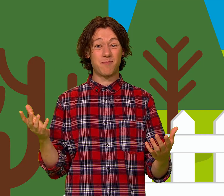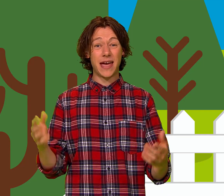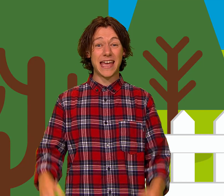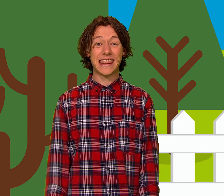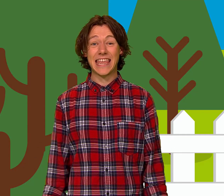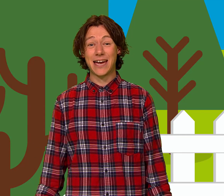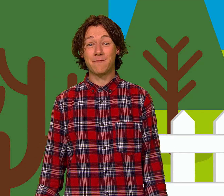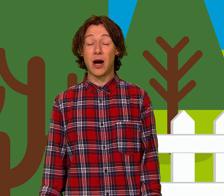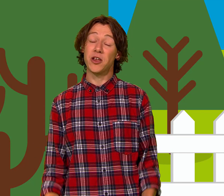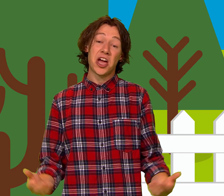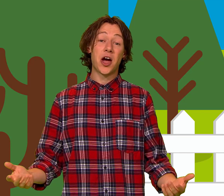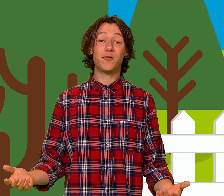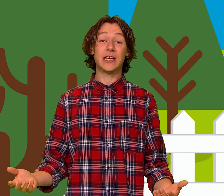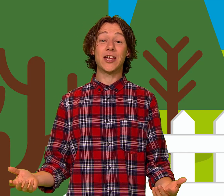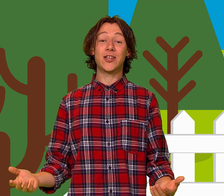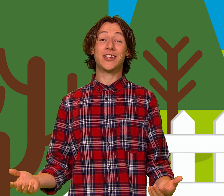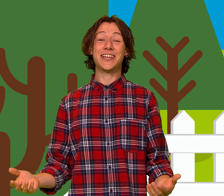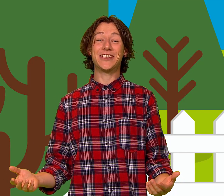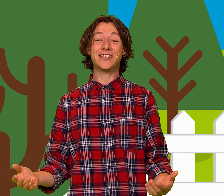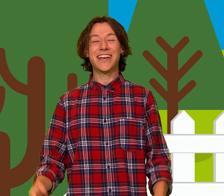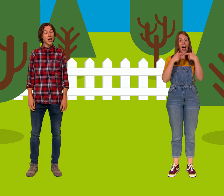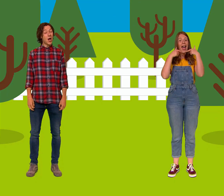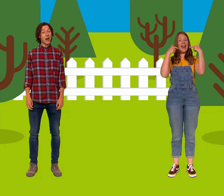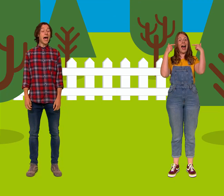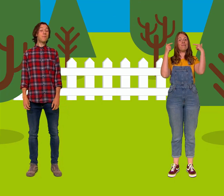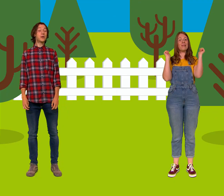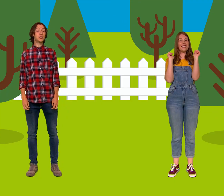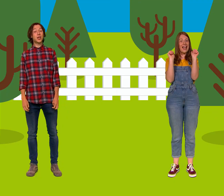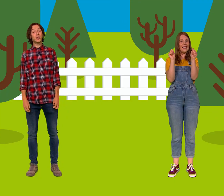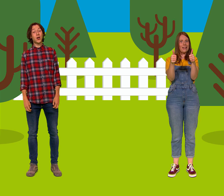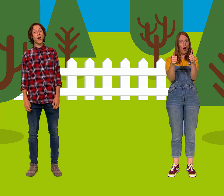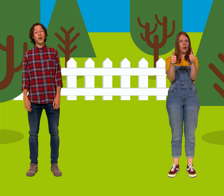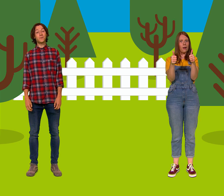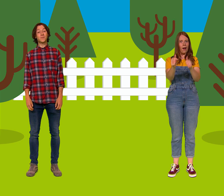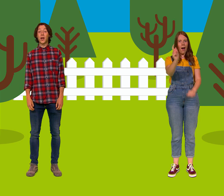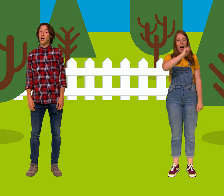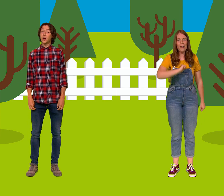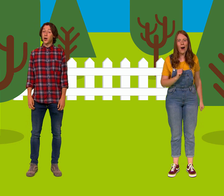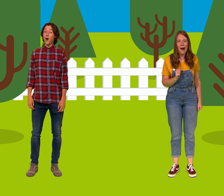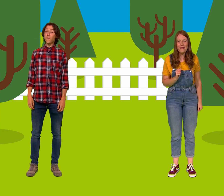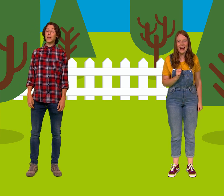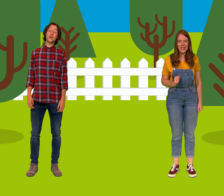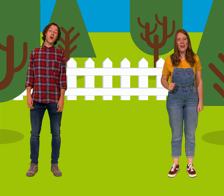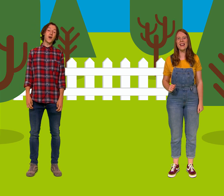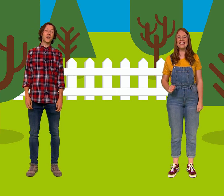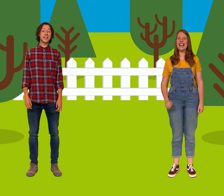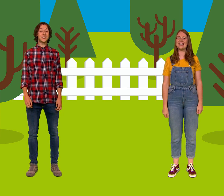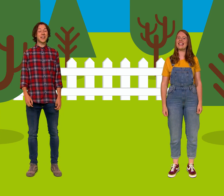beth er mawr Ym lini yn drist, yn hapus dwi'n llon Cofiodd o'r enesa